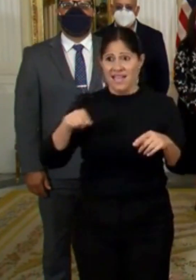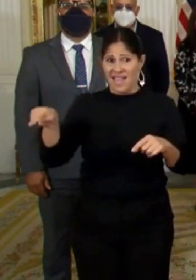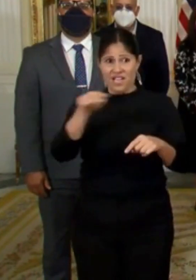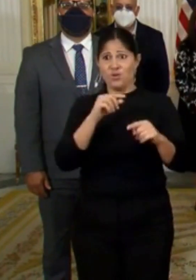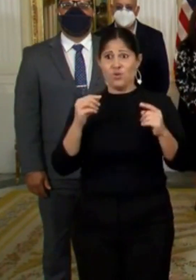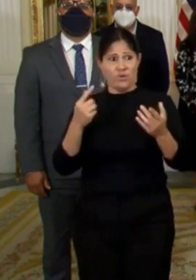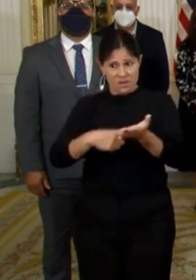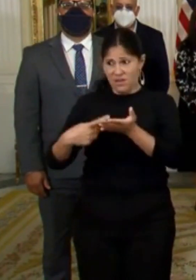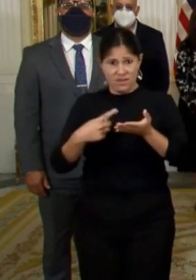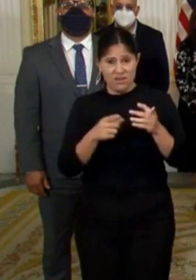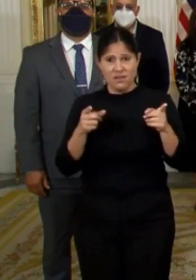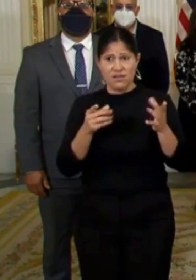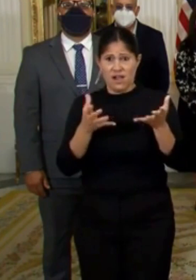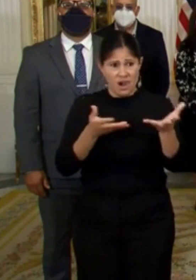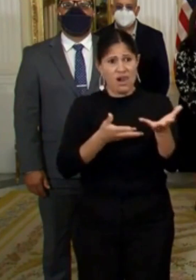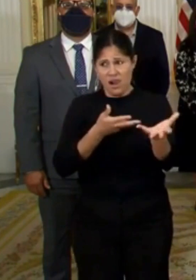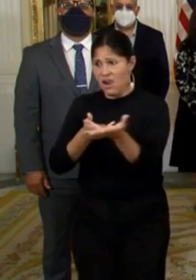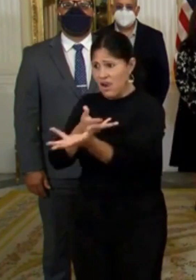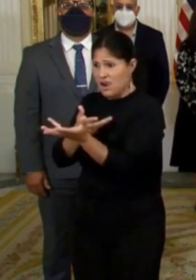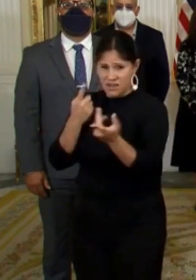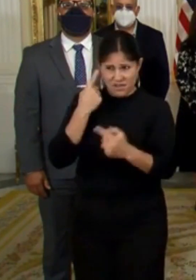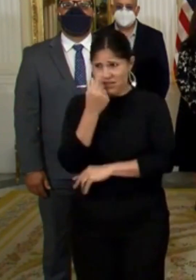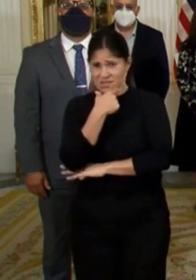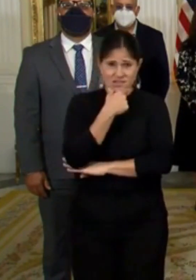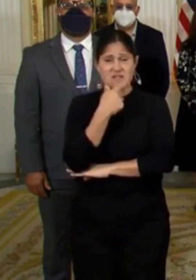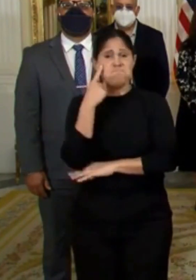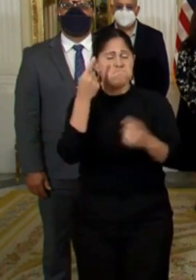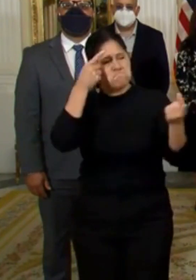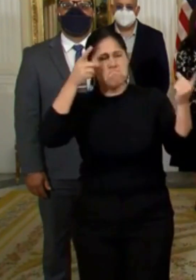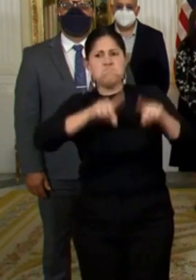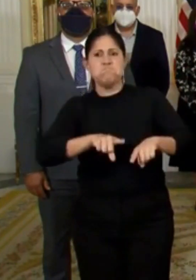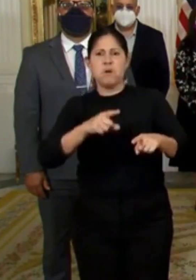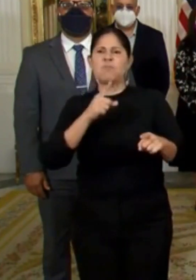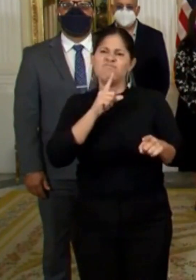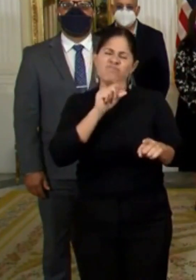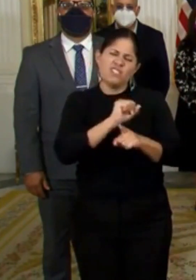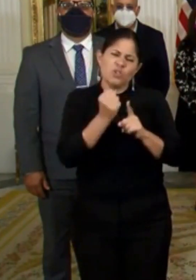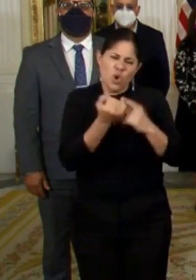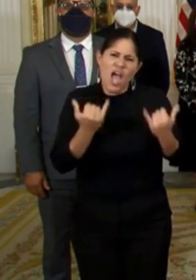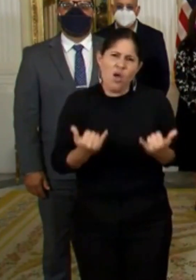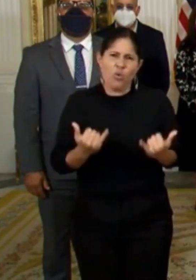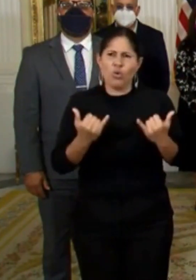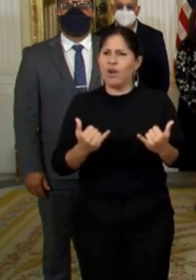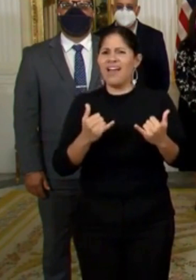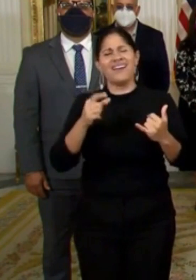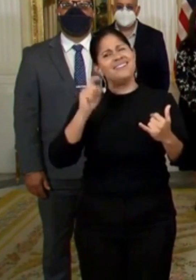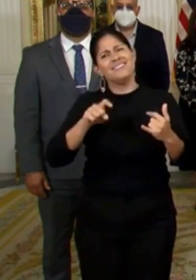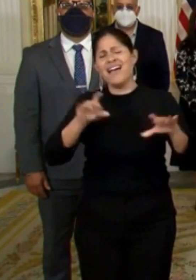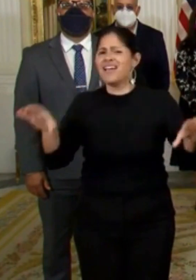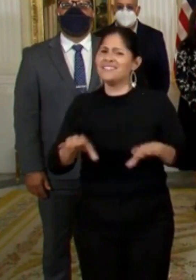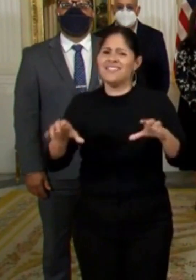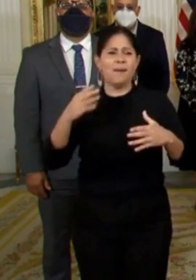comunicación continua y hemos concertado que, ante la situación que vivimos, hay que tomar acciones de forma gradual